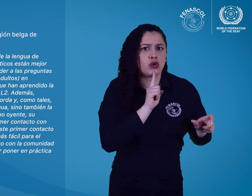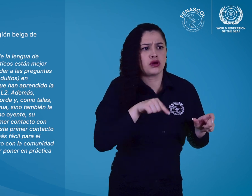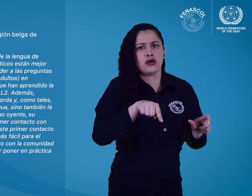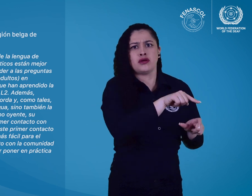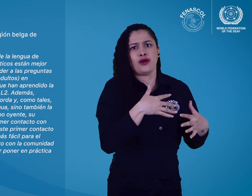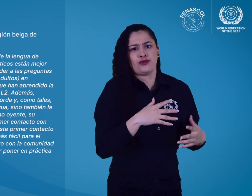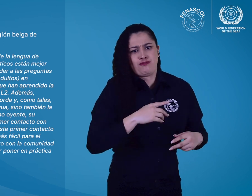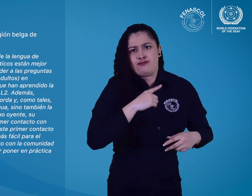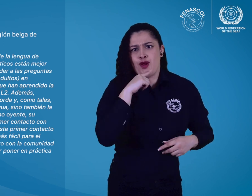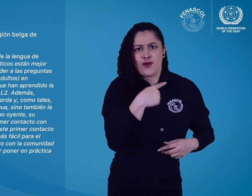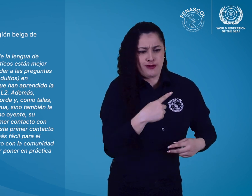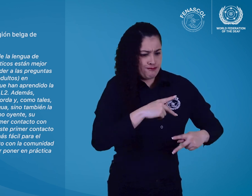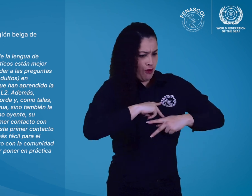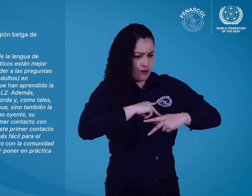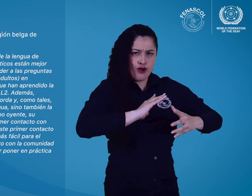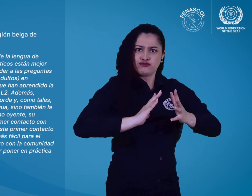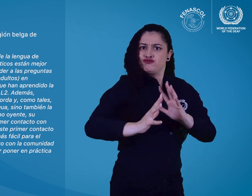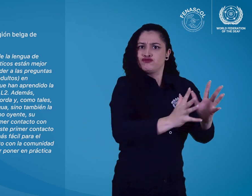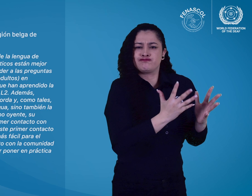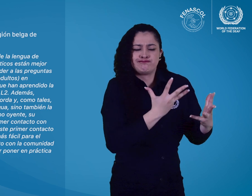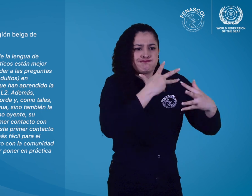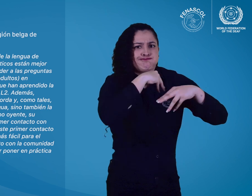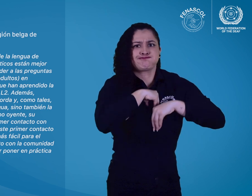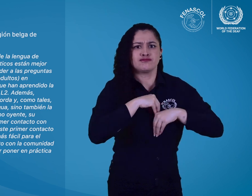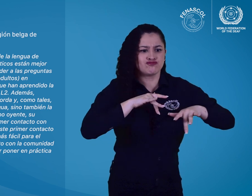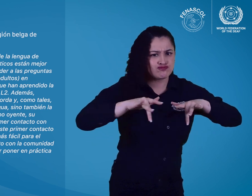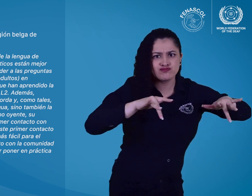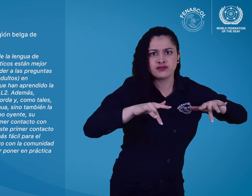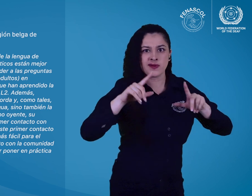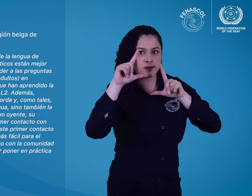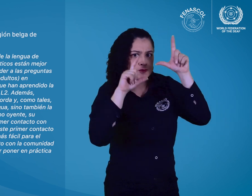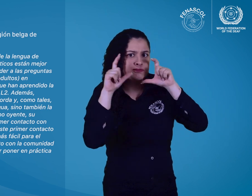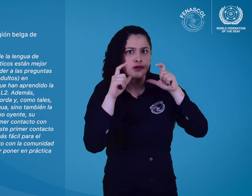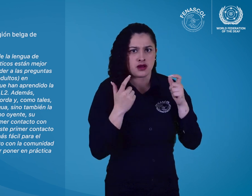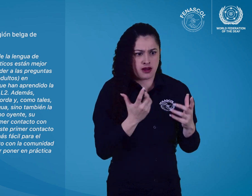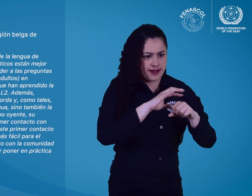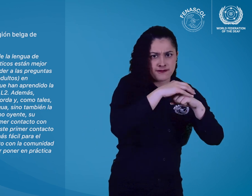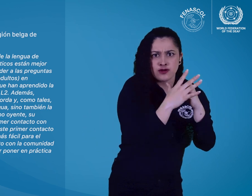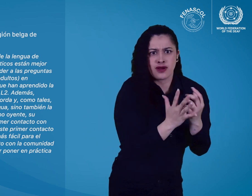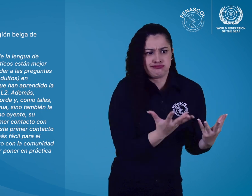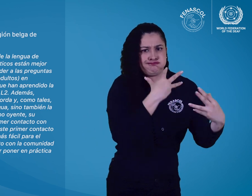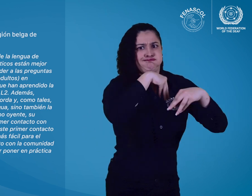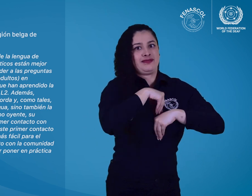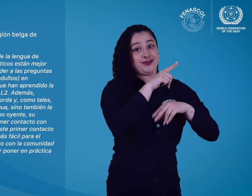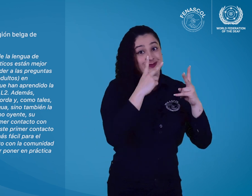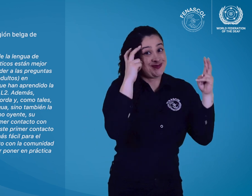sordos o usuarios de la lengua de señas con conocimientos lingüísticos están mejor